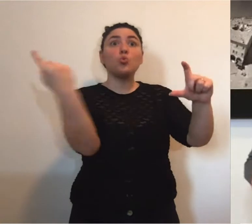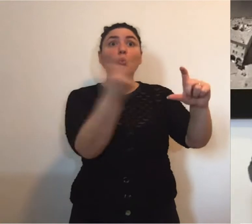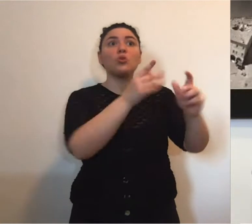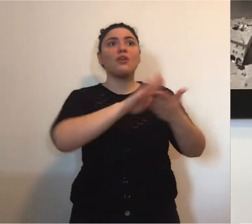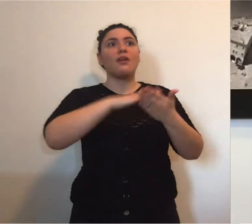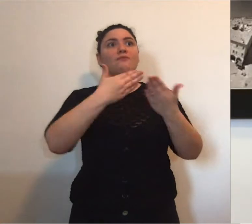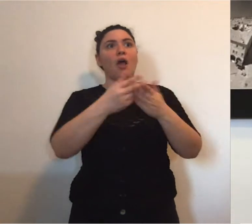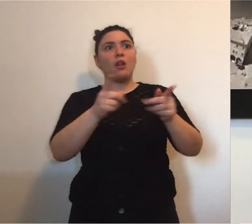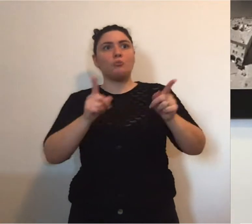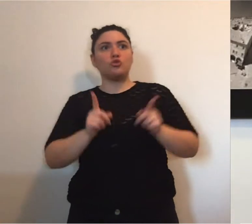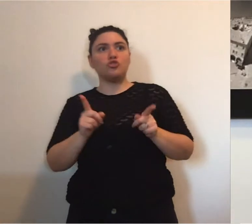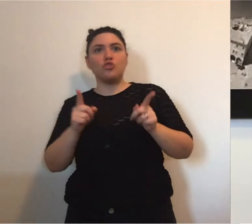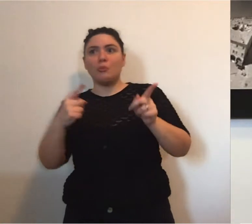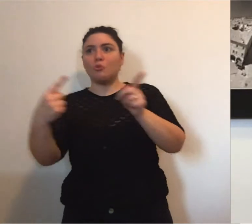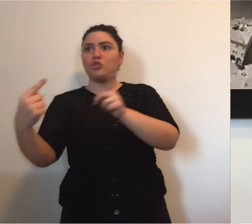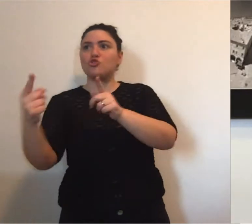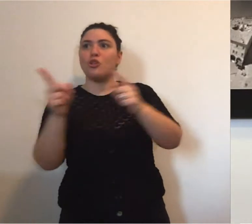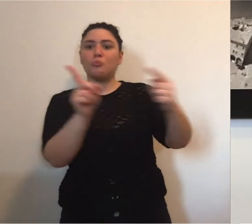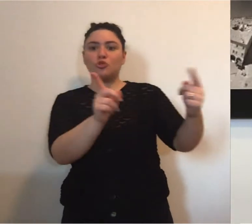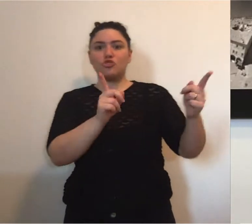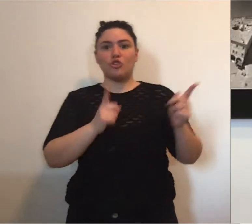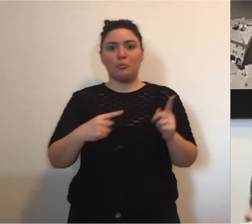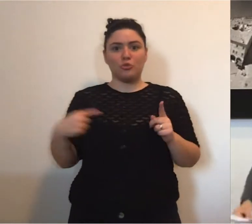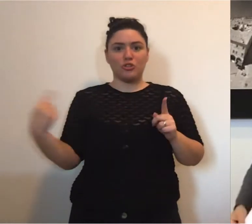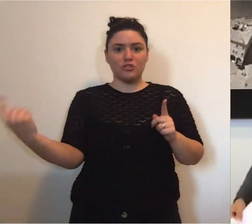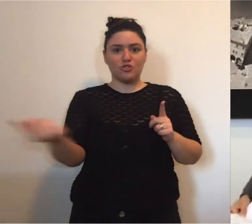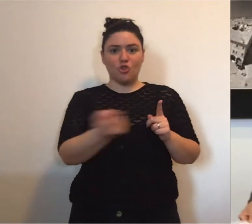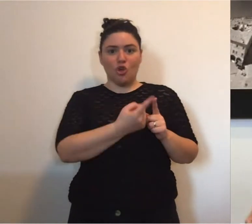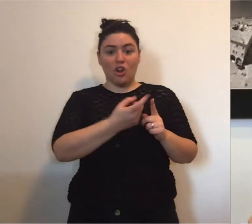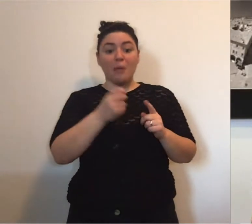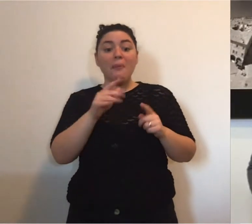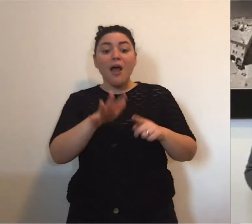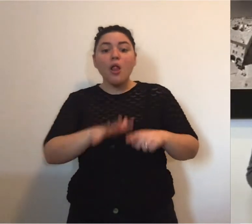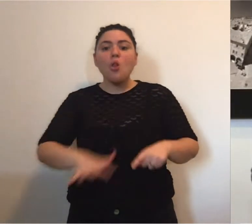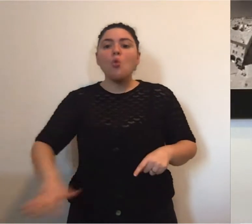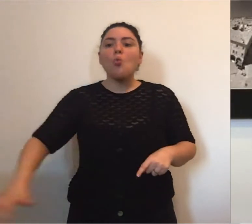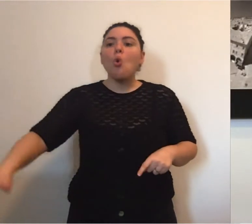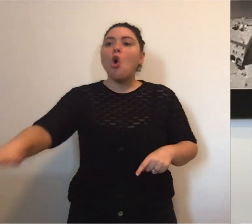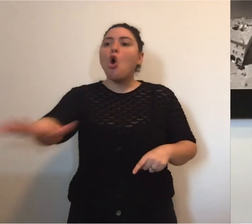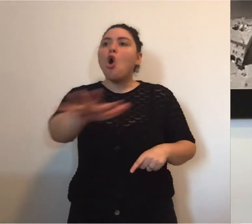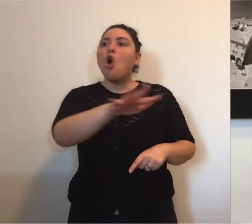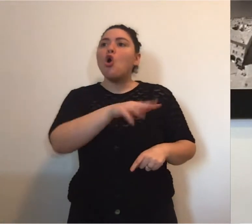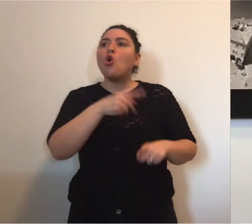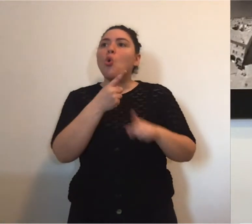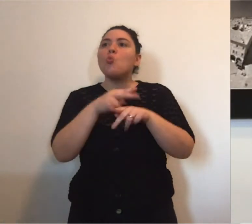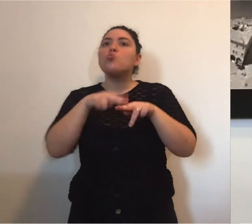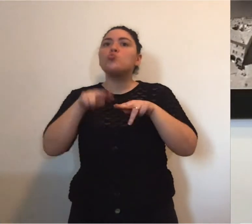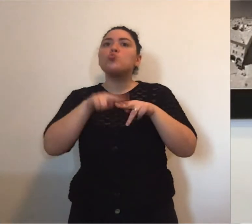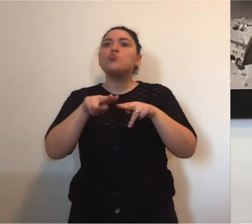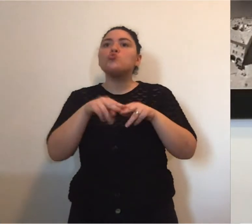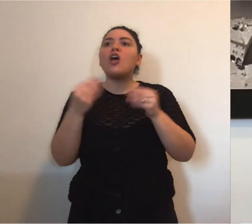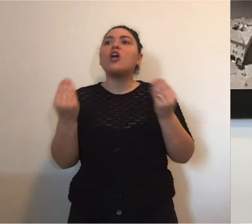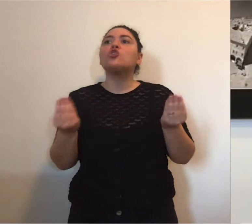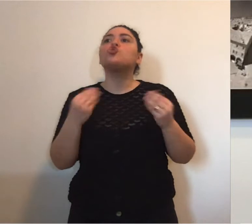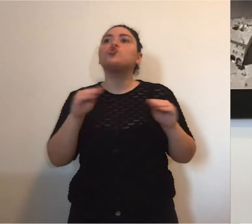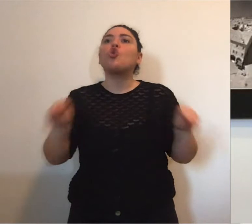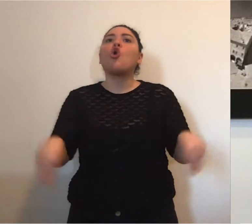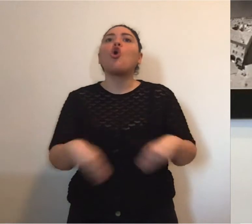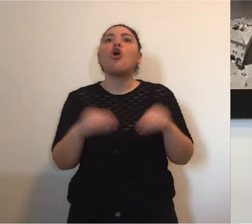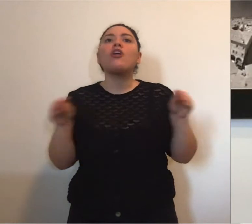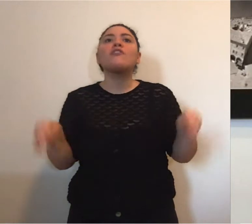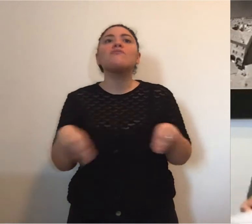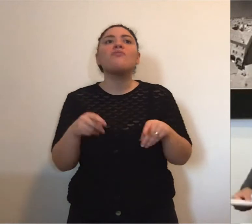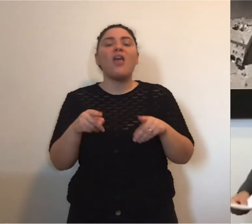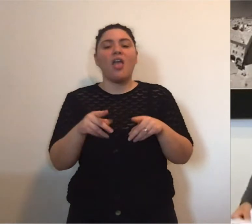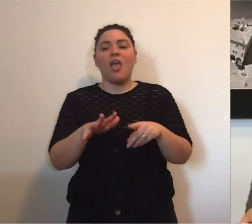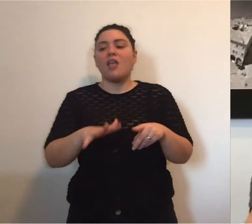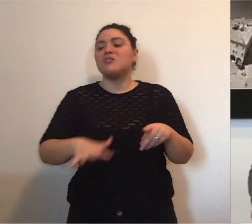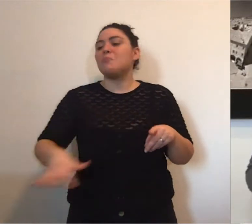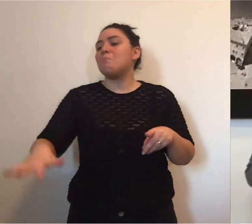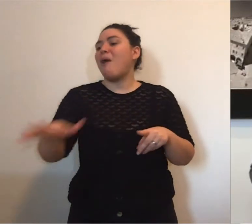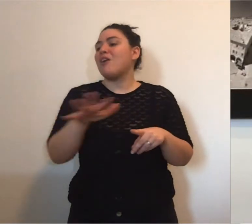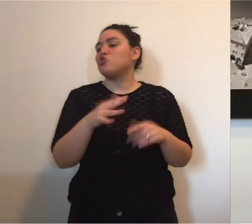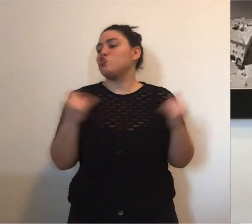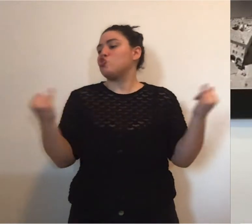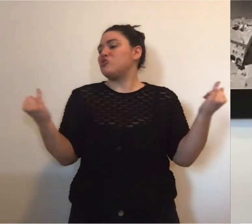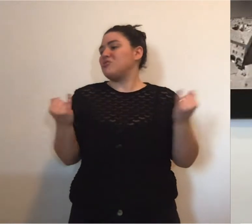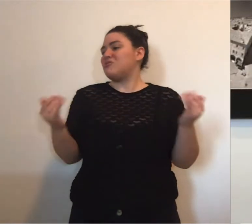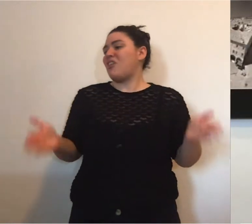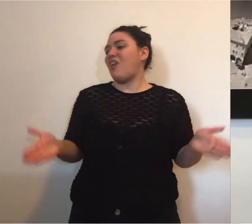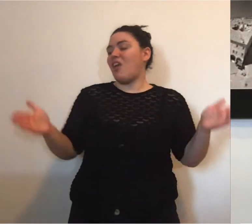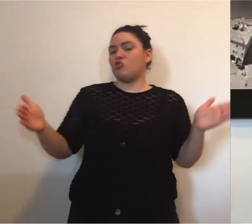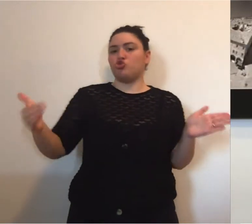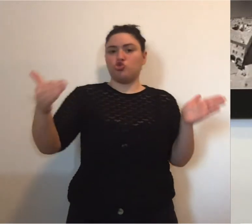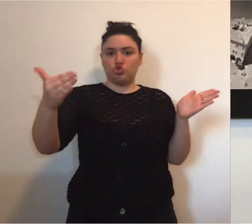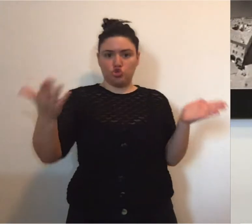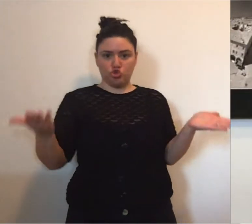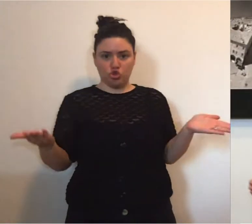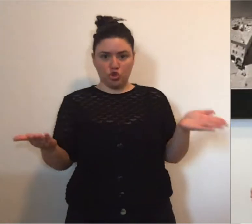le indossa. Se le indossiamo tutti è un fattore di sicurezza collettivo. Va indossata nei luoghi dove quella